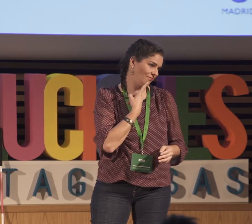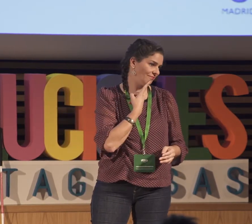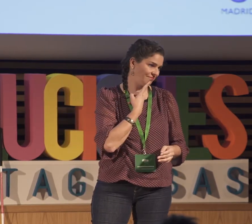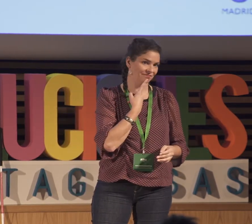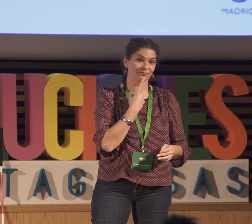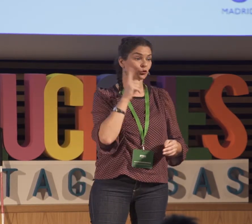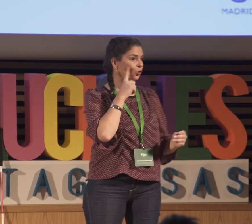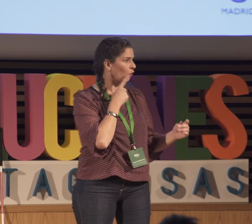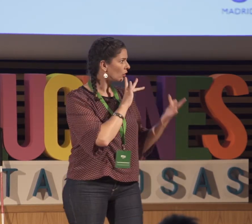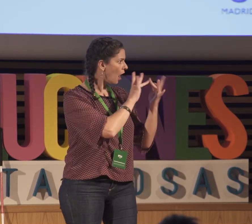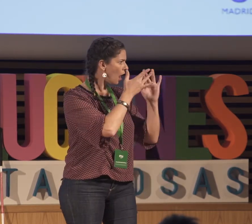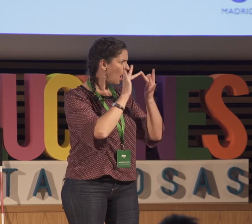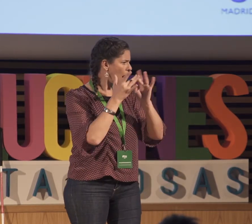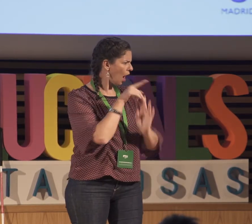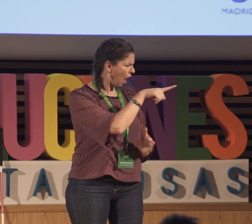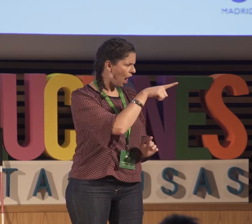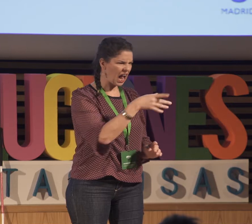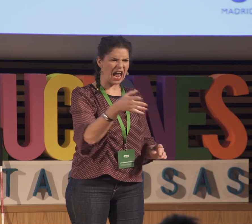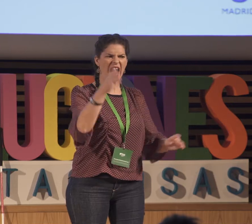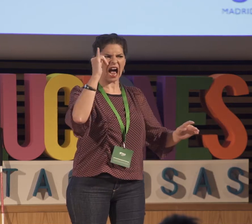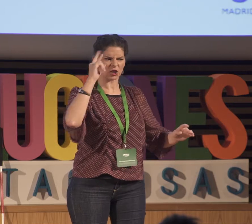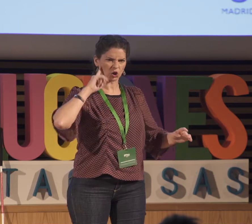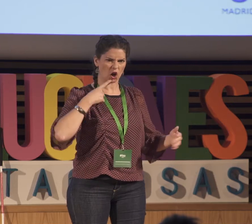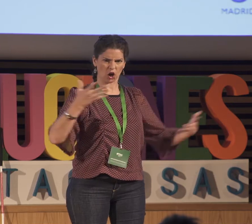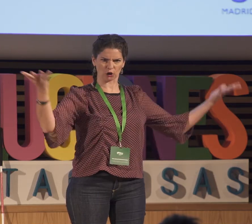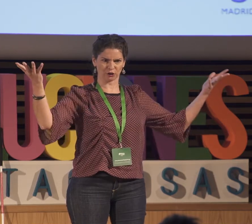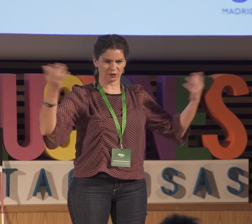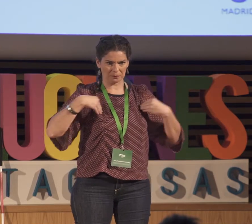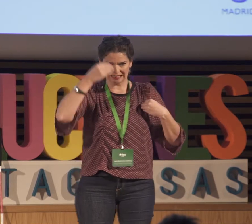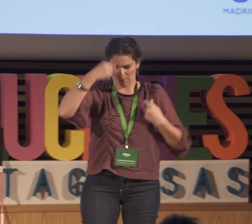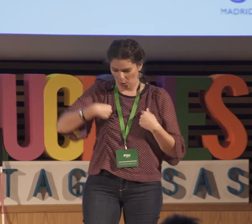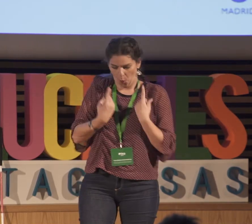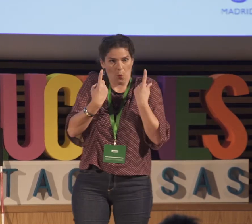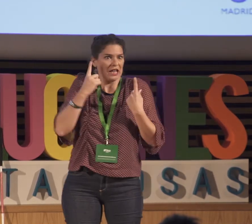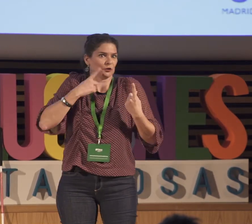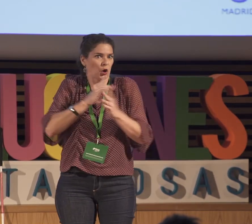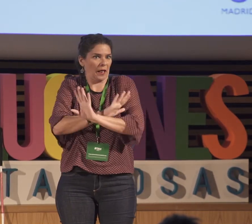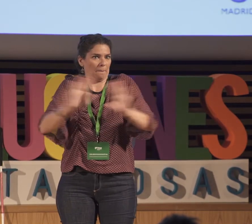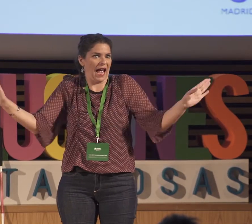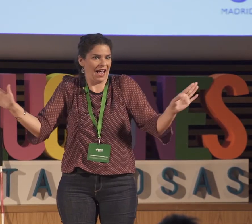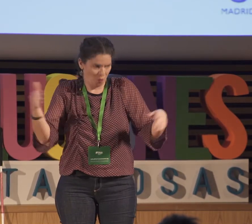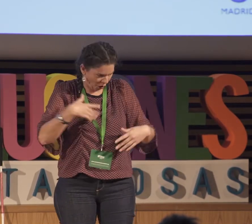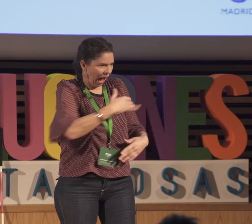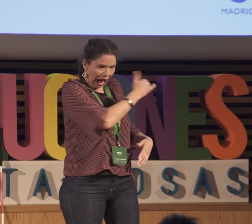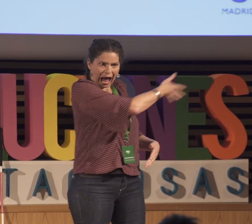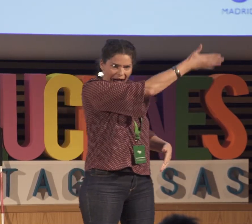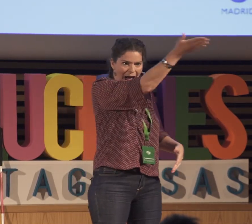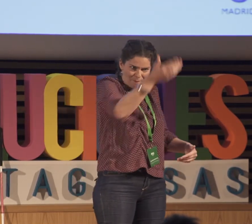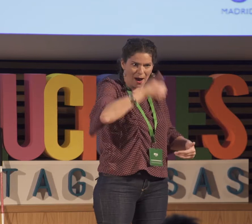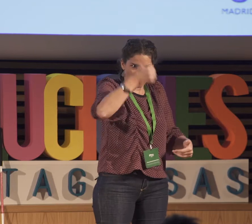otro mundo diferente, que era el mundo de las personas con discapacidad auditiva. Yo hasta ahora no conocía a ninguna persona sorda, no tenía ningún referente y ahora por fin ya